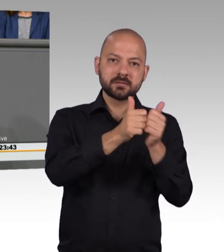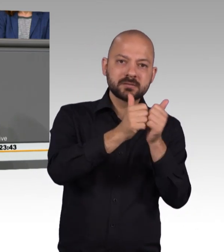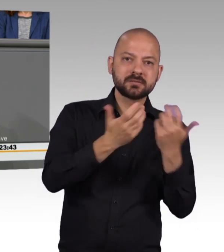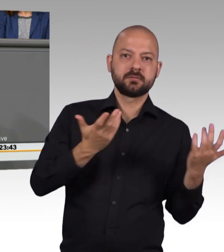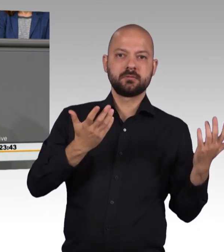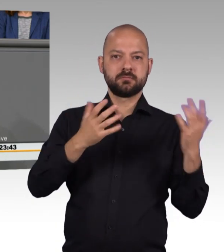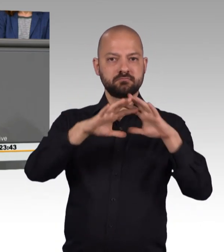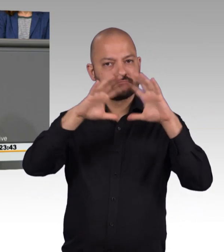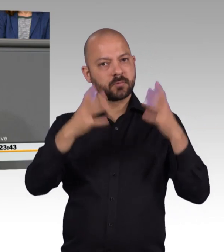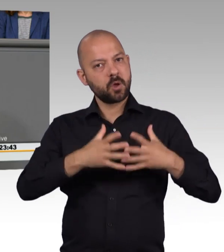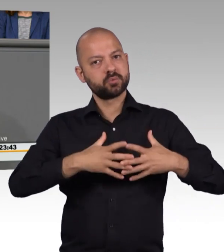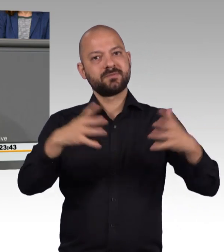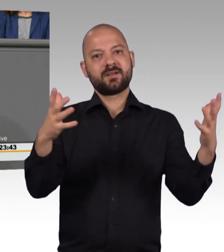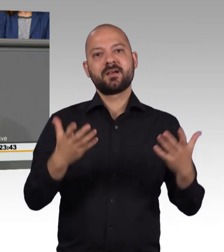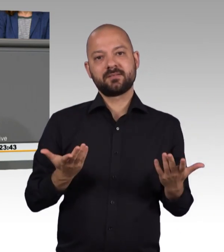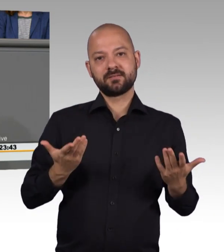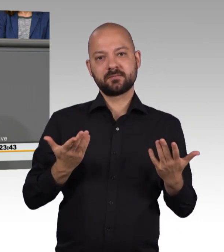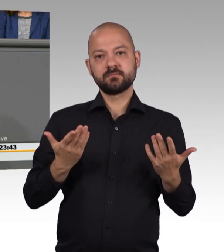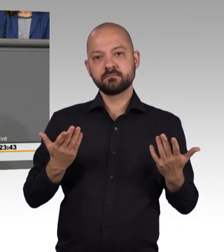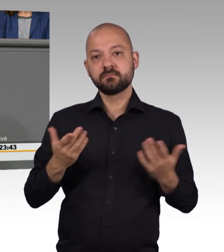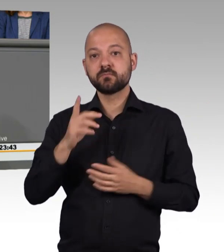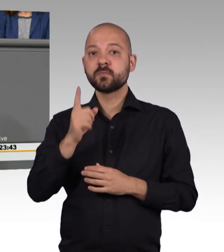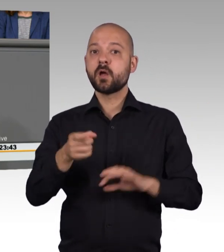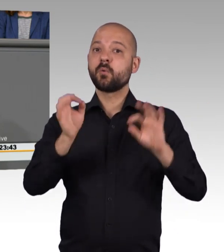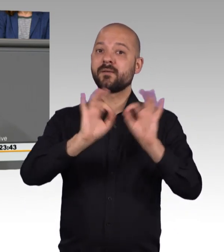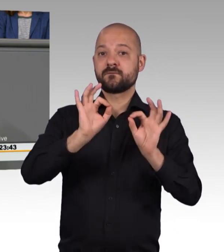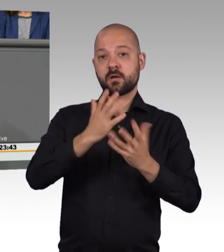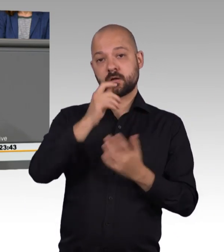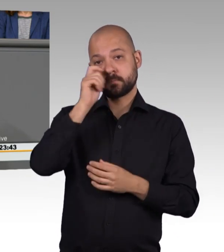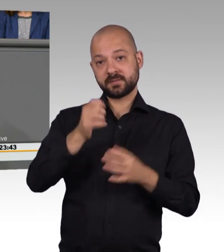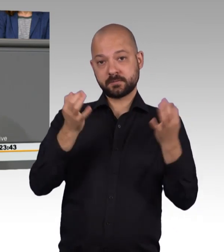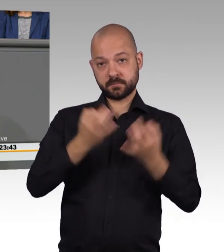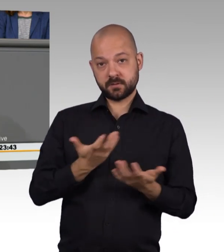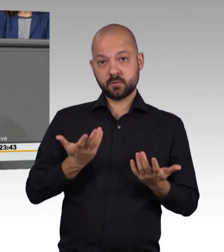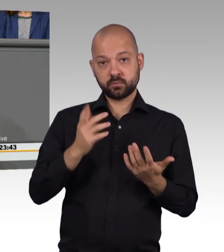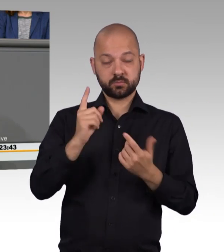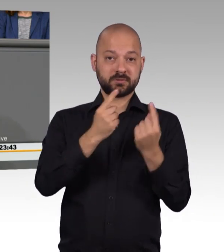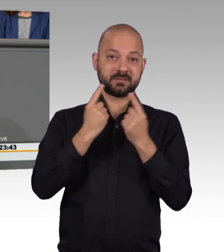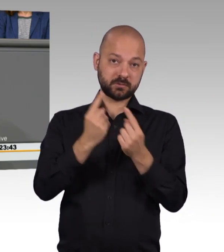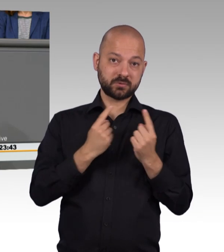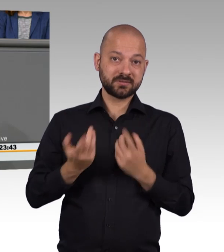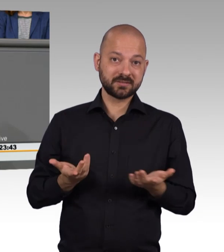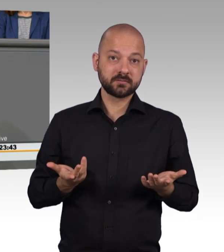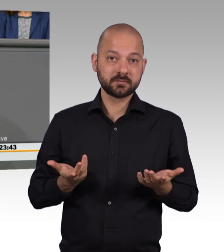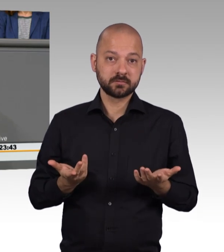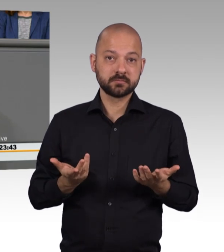Es ist deshalb geboten, auch die Gefahr eines Missbrauchs zu diskutieren. Um die Dimension zu verdeutlichen, die Deutsche